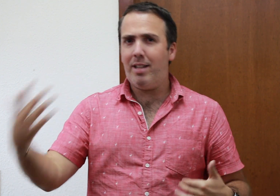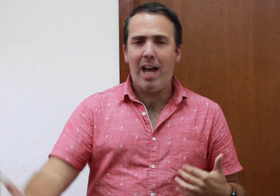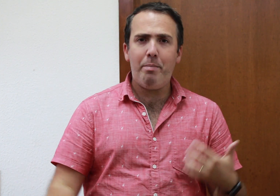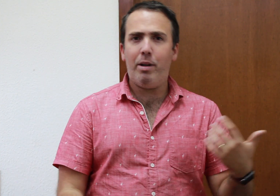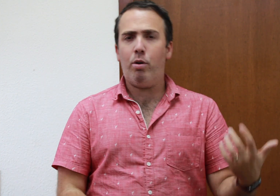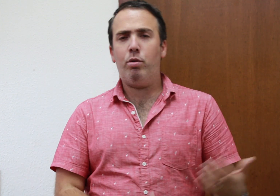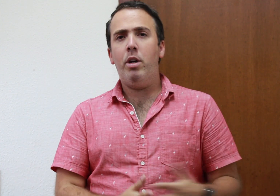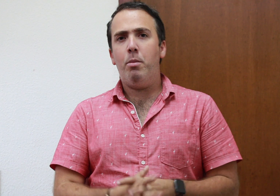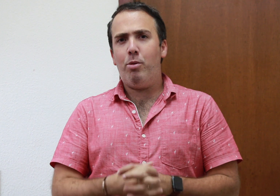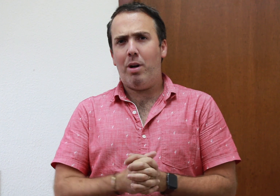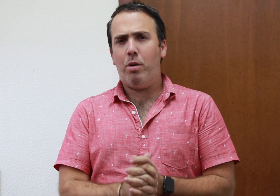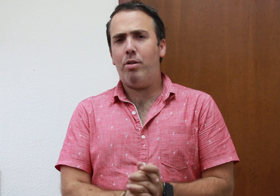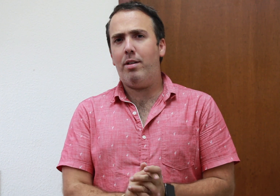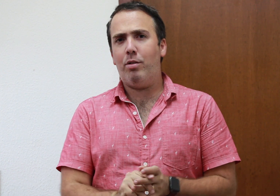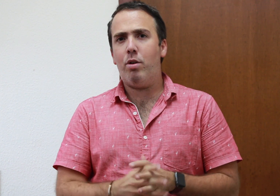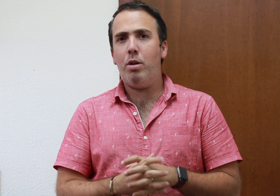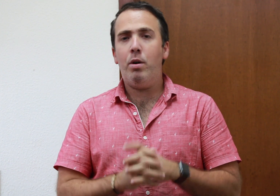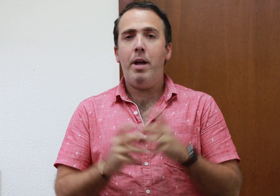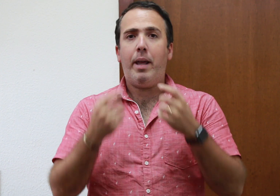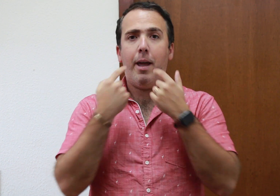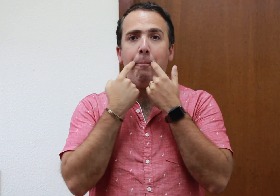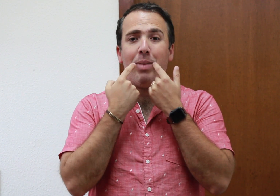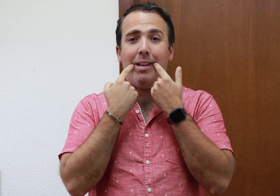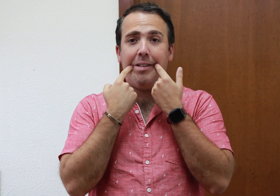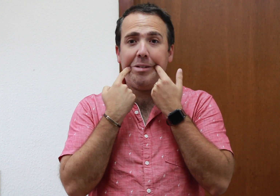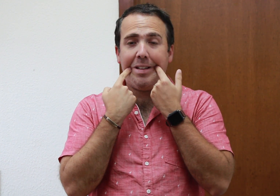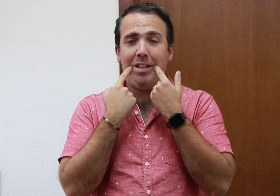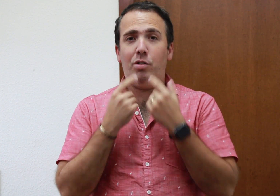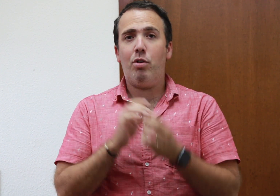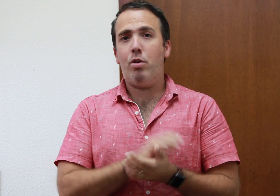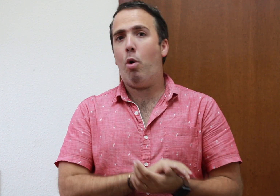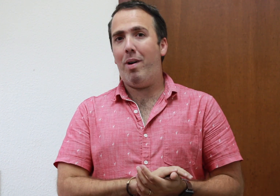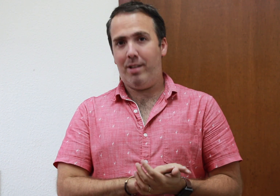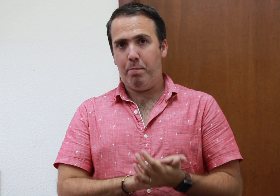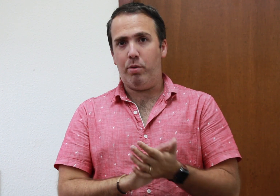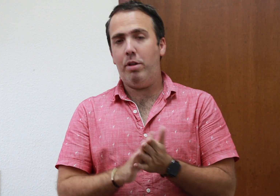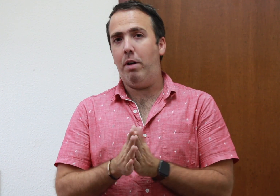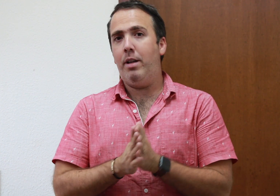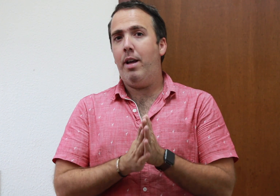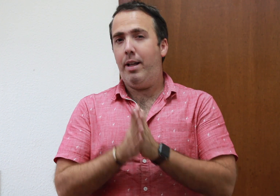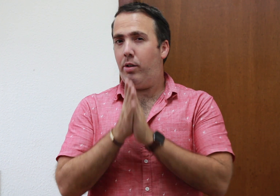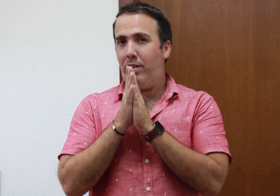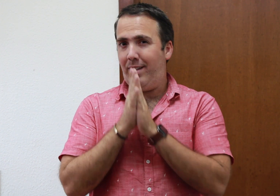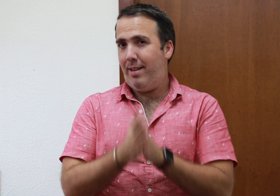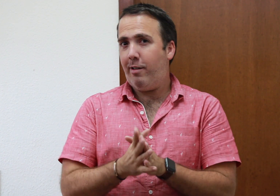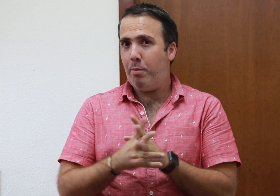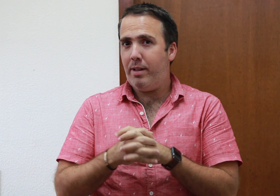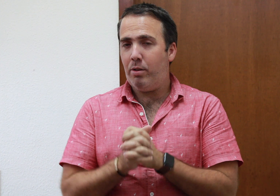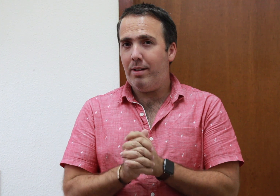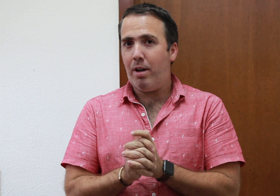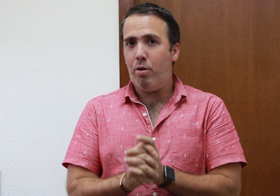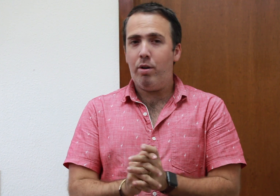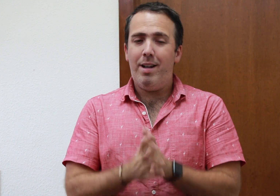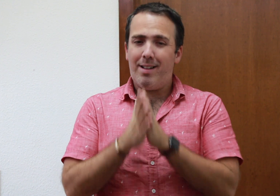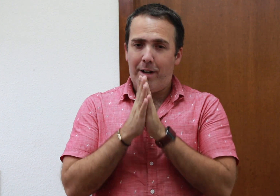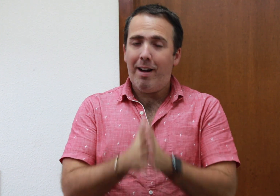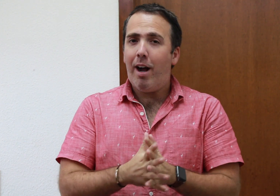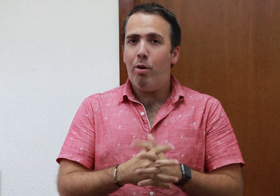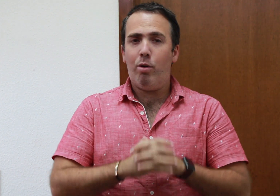dinámicos, muchas cuestiones de sonido que haciendo esta tensión no va a ser posible. Entonces, si estás cometiendo este error, trabájalo